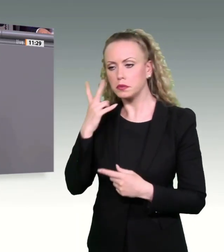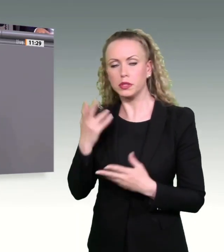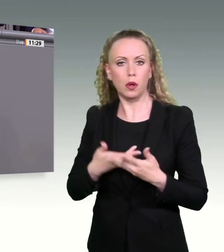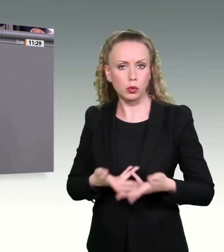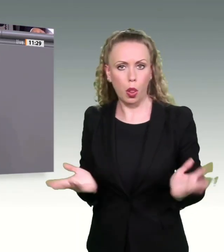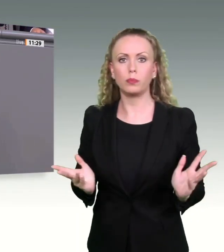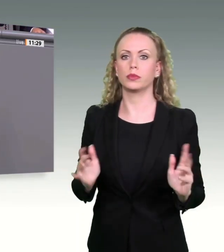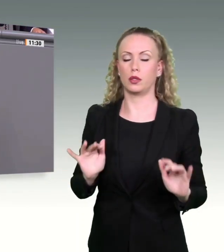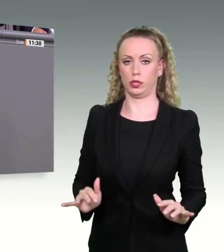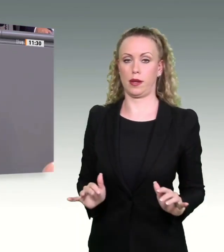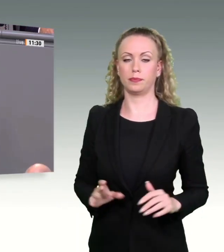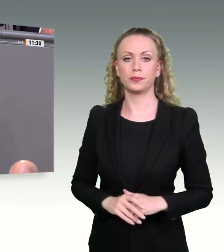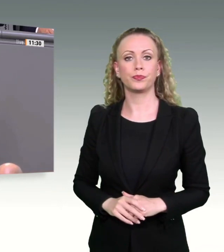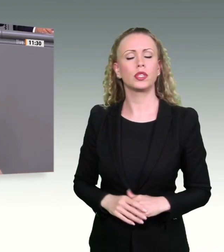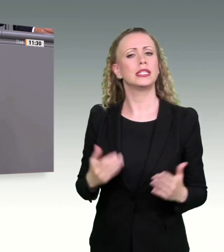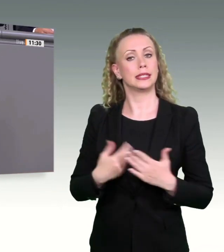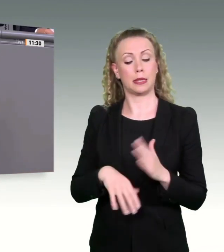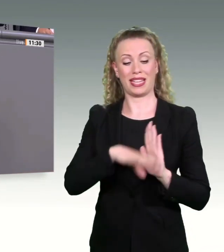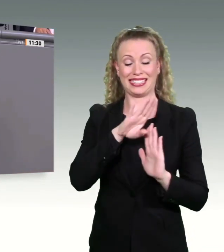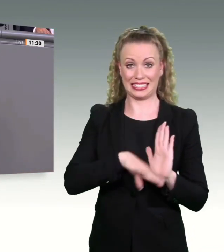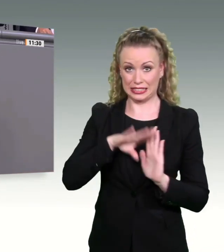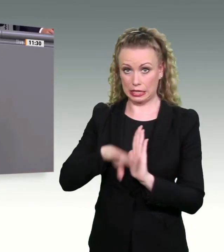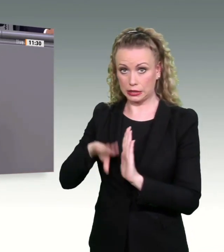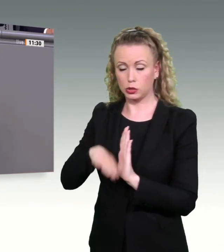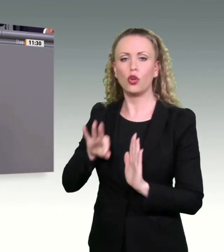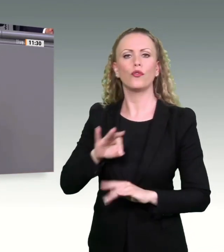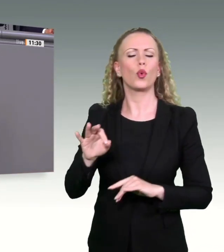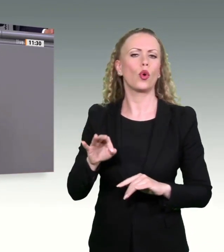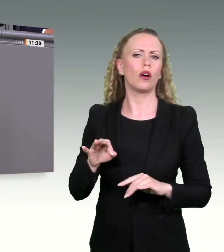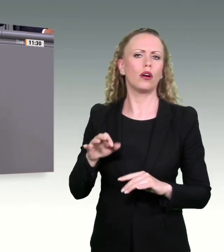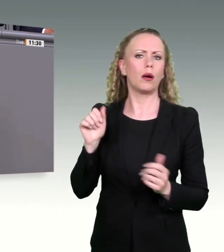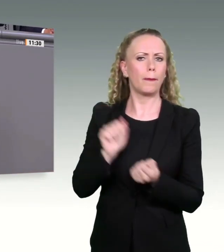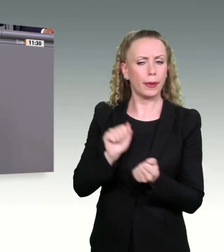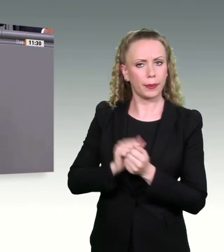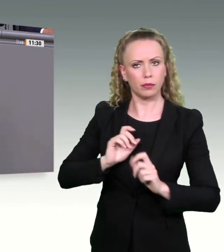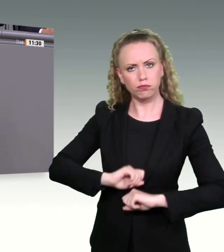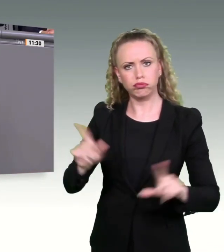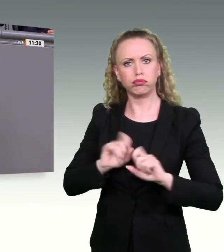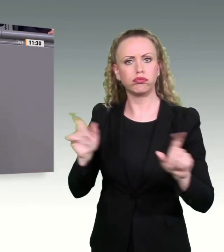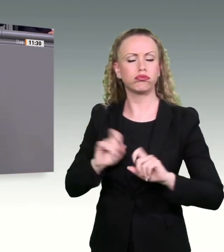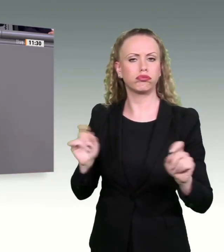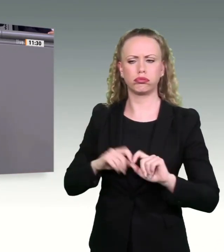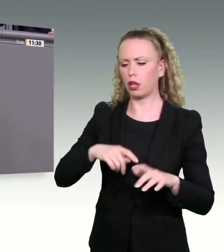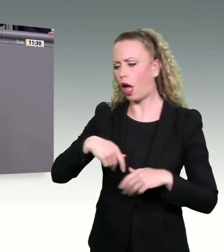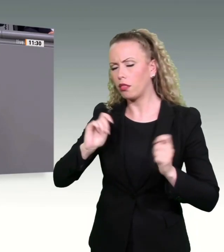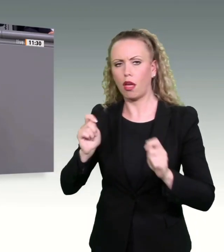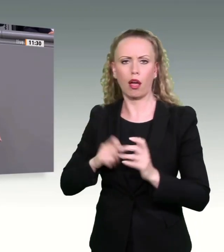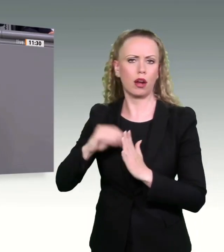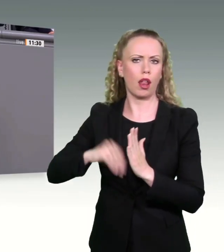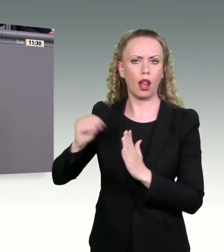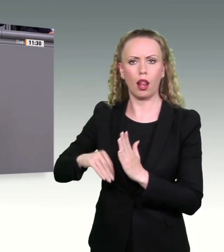nicht zu glauben, dass praktisch alle Gesetze zur Entbürokratisierung und zur Planungsbeschleunigung nicht sachgerecht evaluiert wurden.